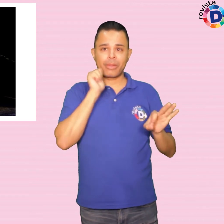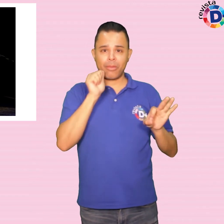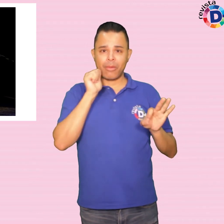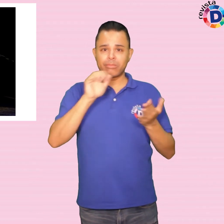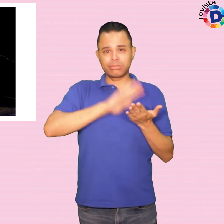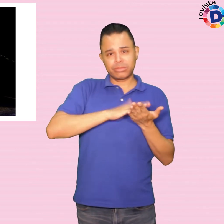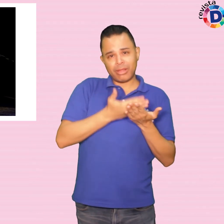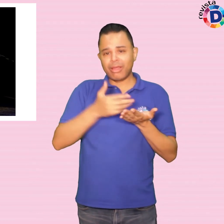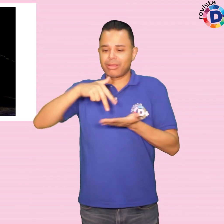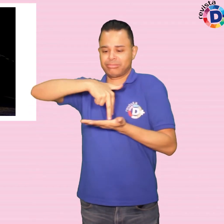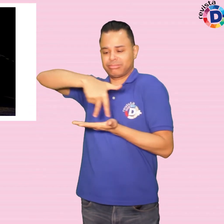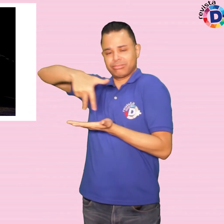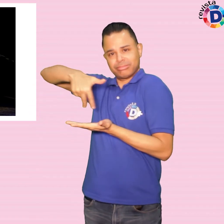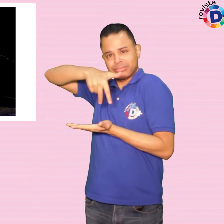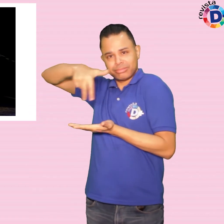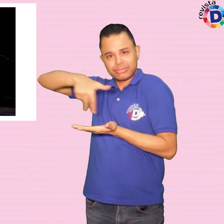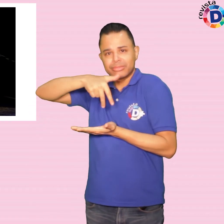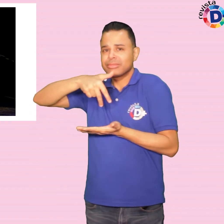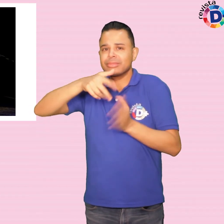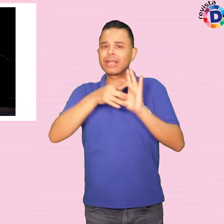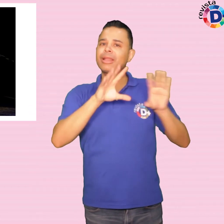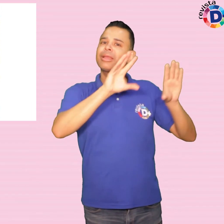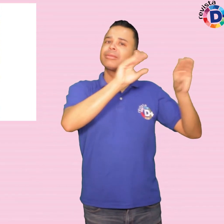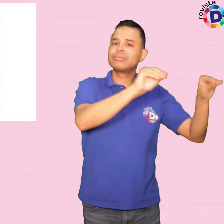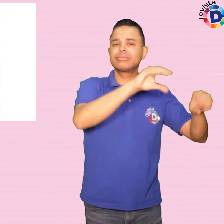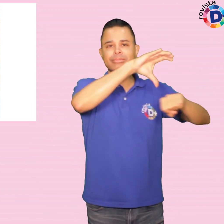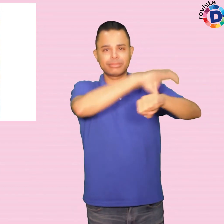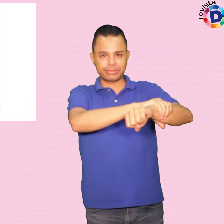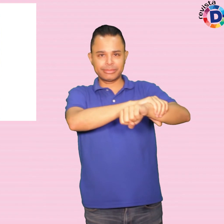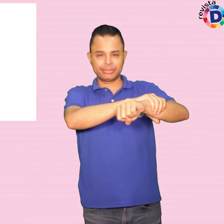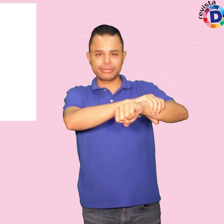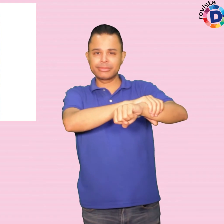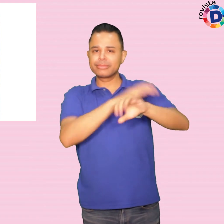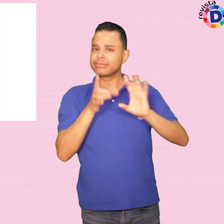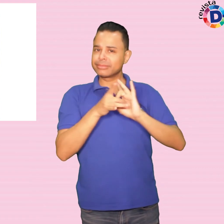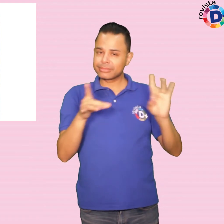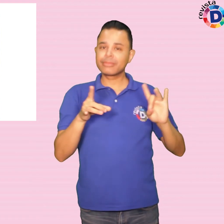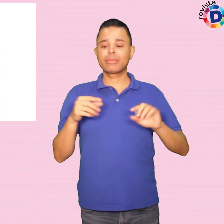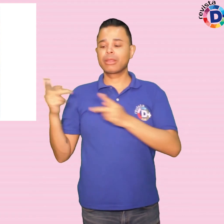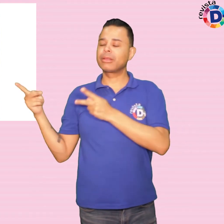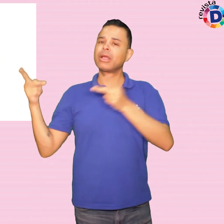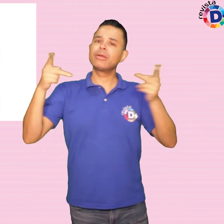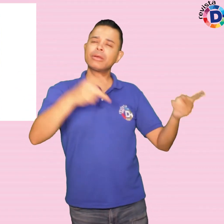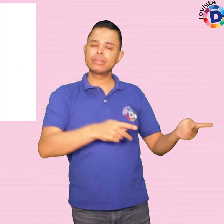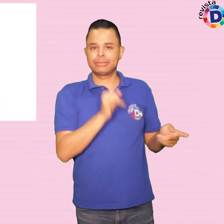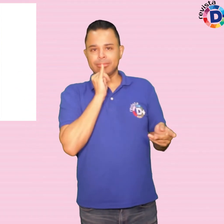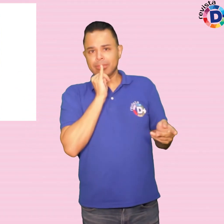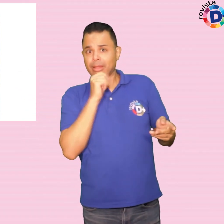poderão ser tocados. Os visitantes podem ainda atravessar uma janela com grades